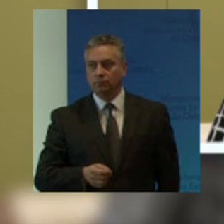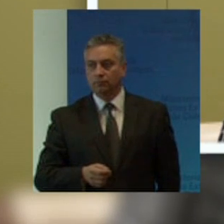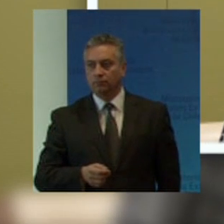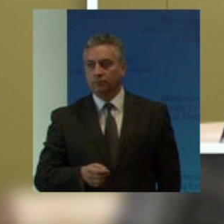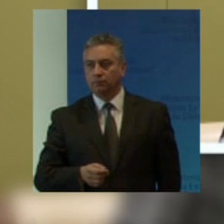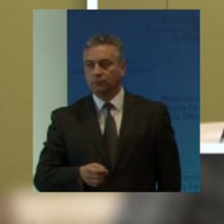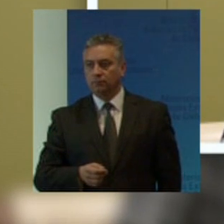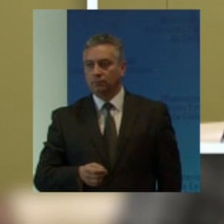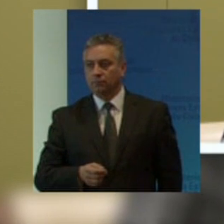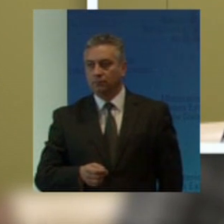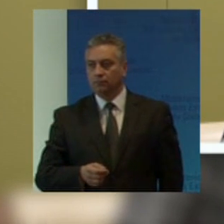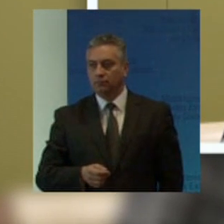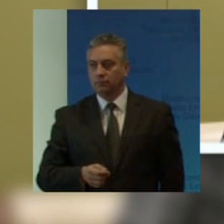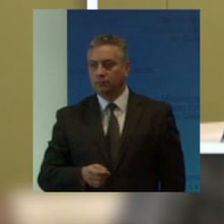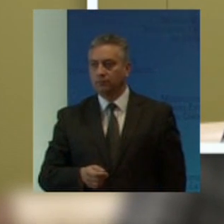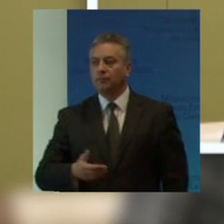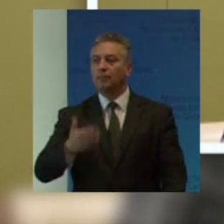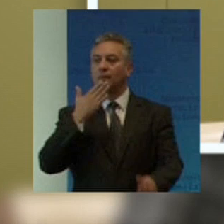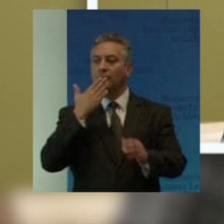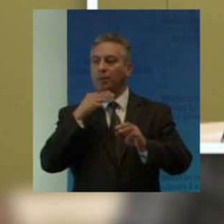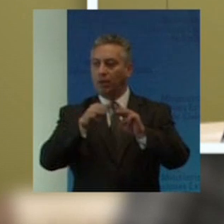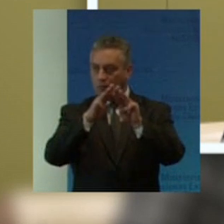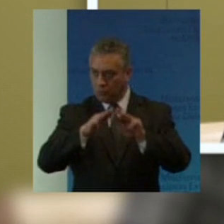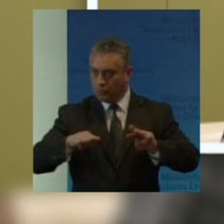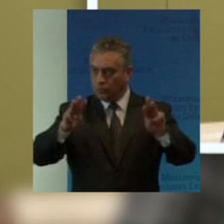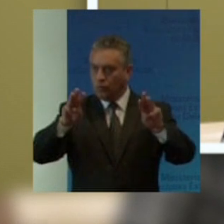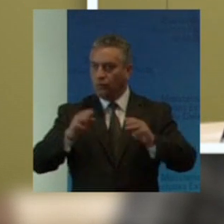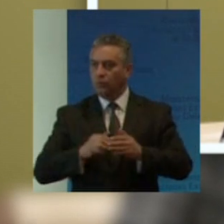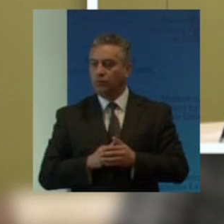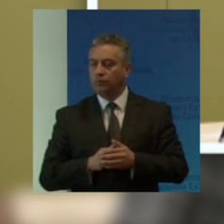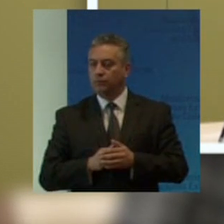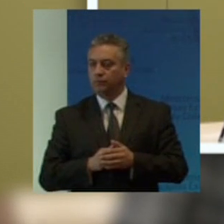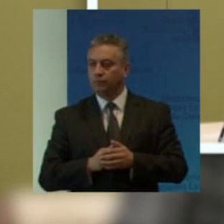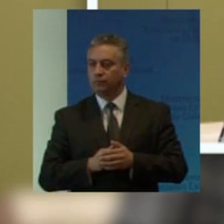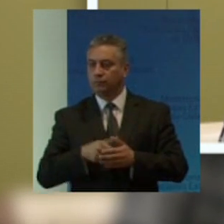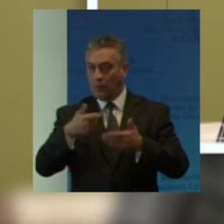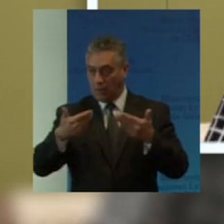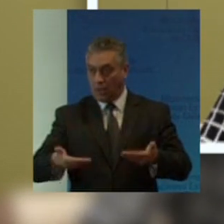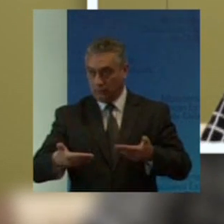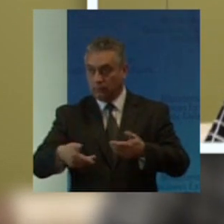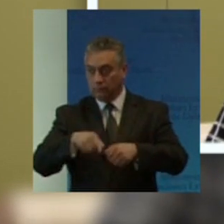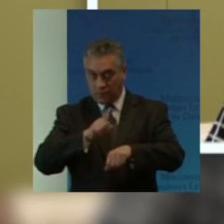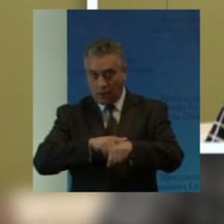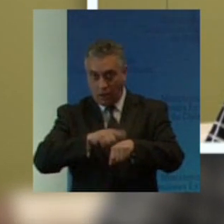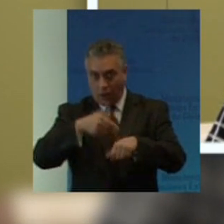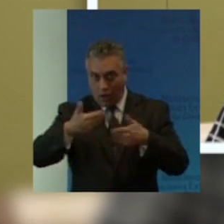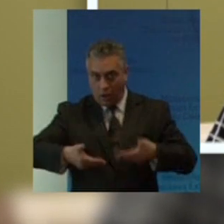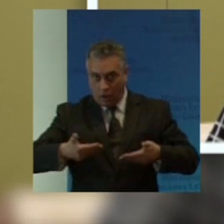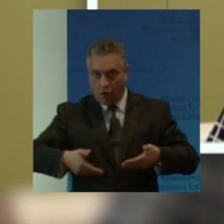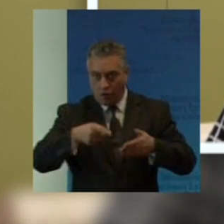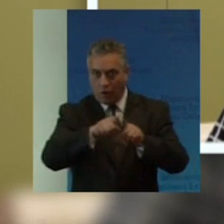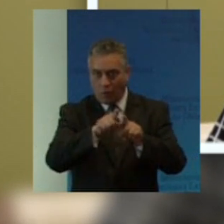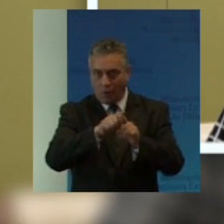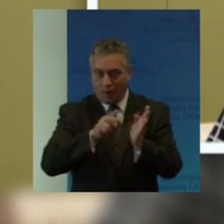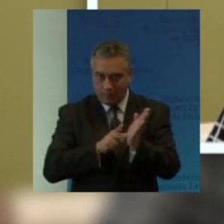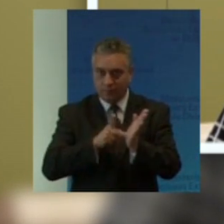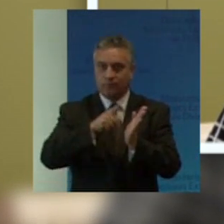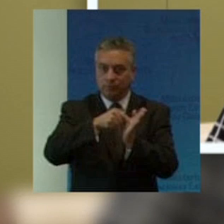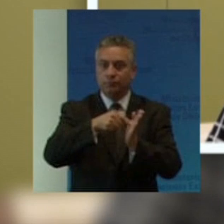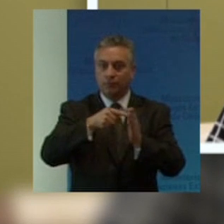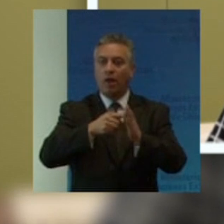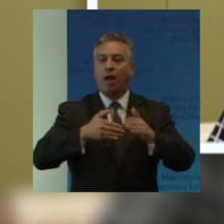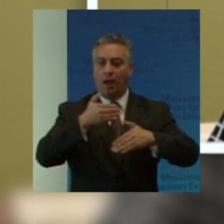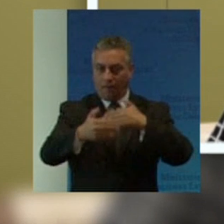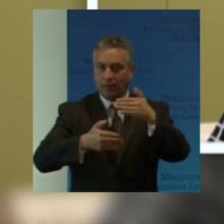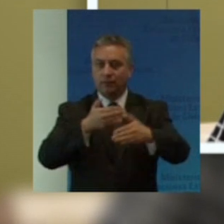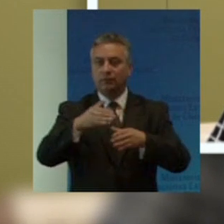las Naciones Unidas está ahora en la etapa para avanzar en la inclusión